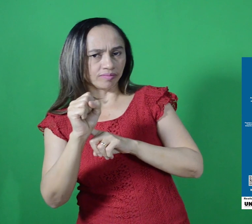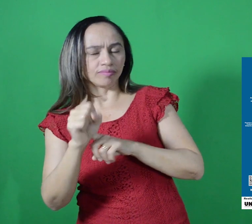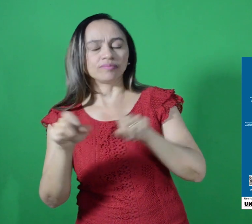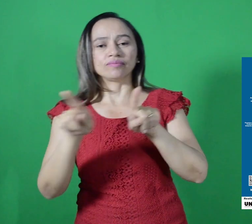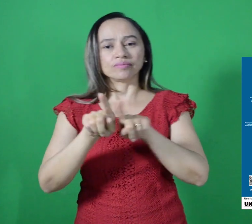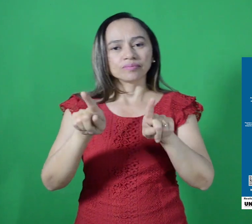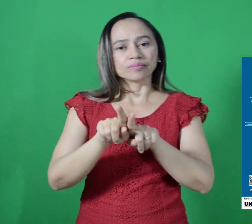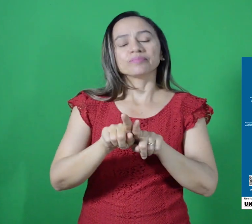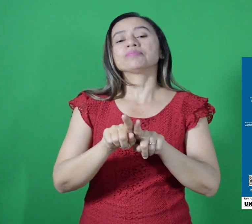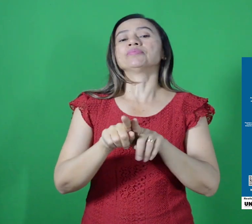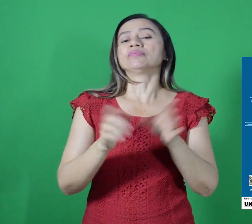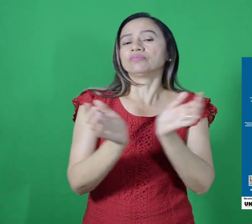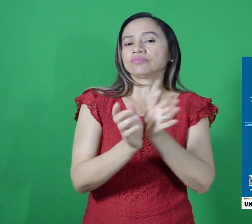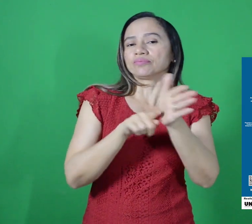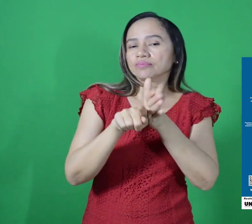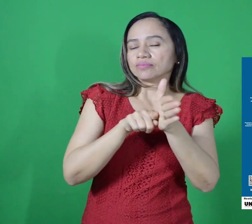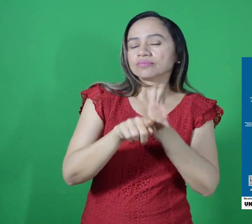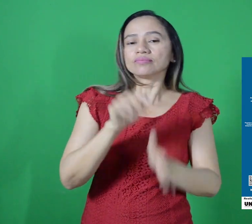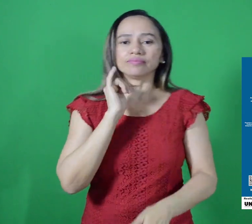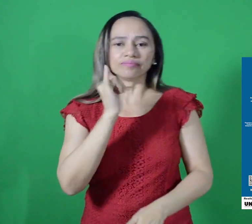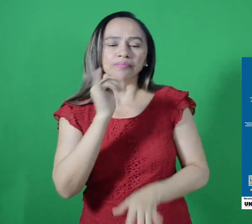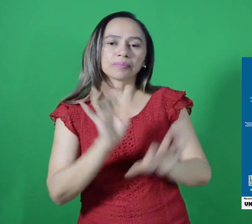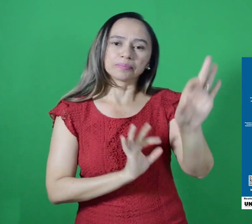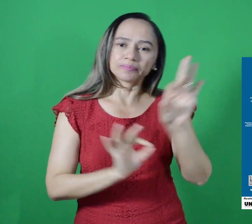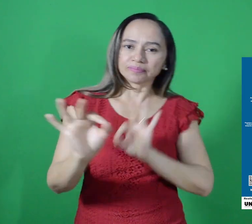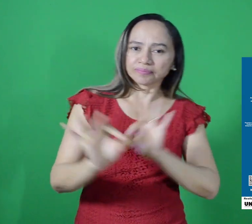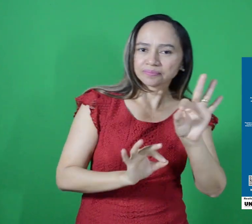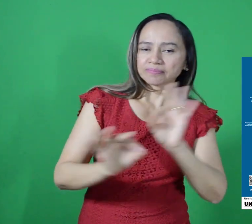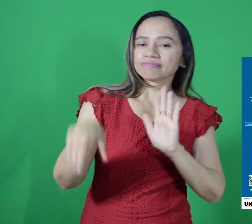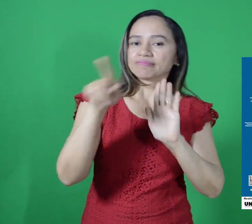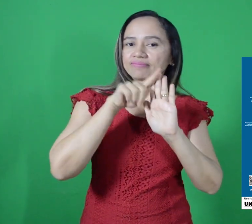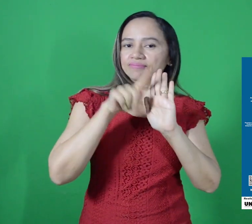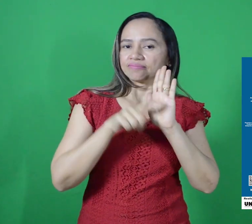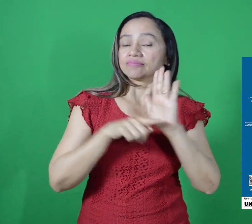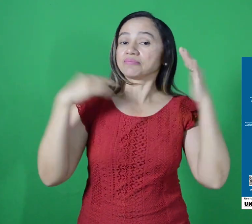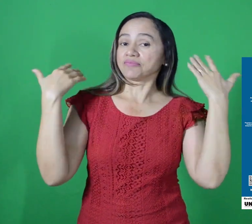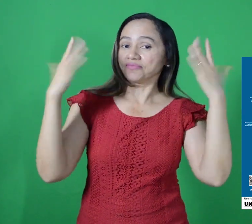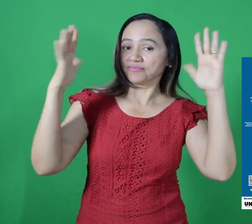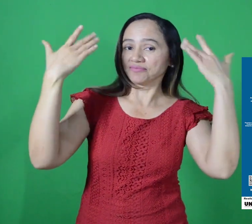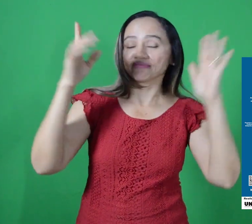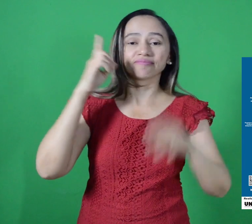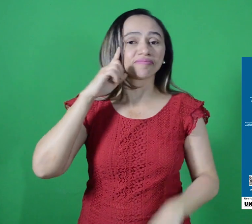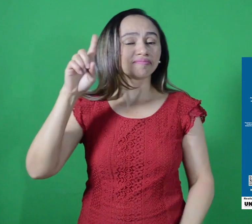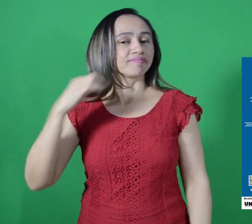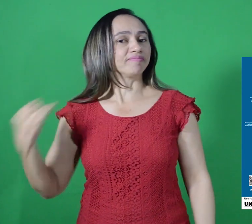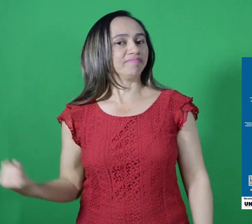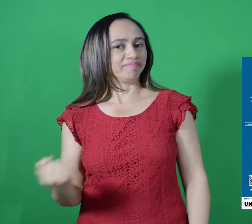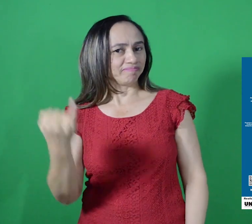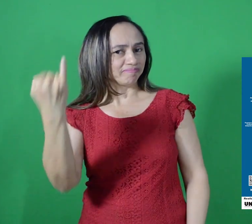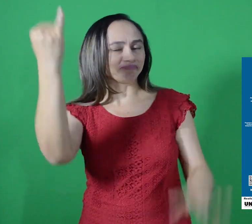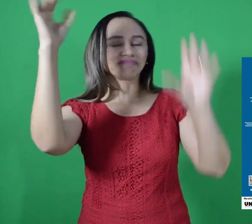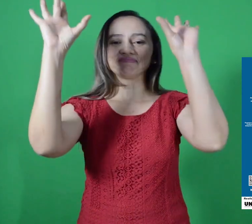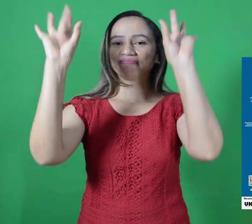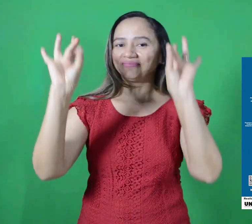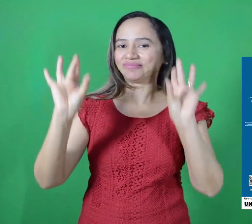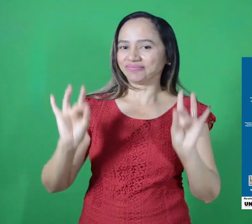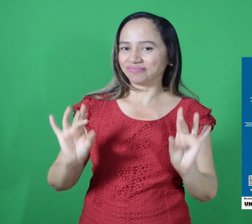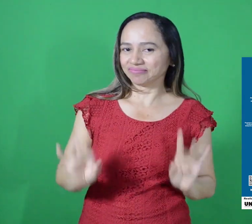Petrolina, ASPE, o Colegiado de Ciências Sociais e o Grupo de Pesquisa Narratividades, preparou